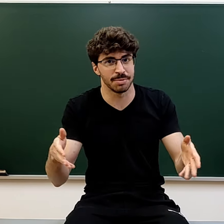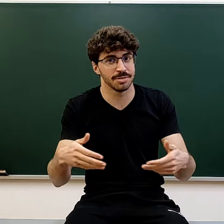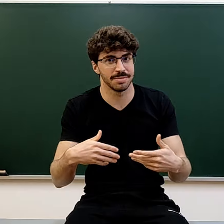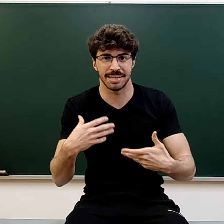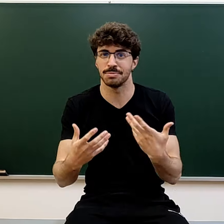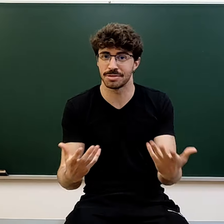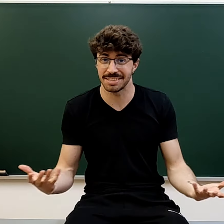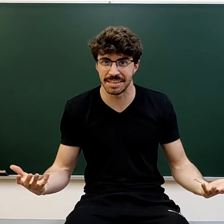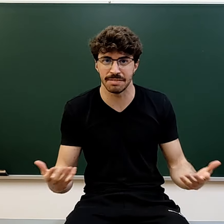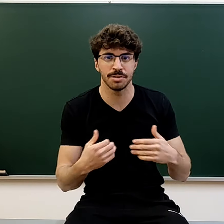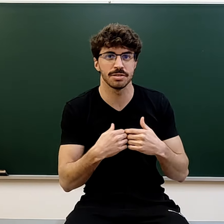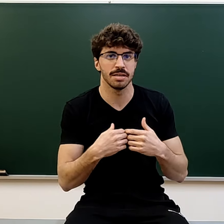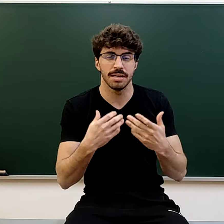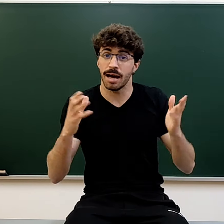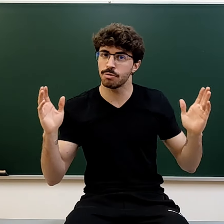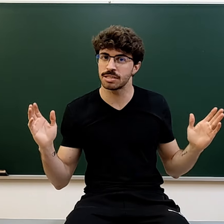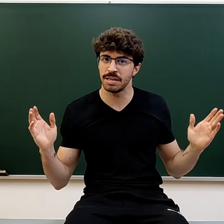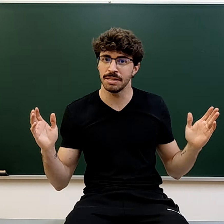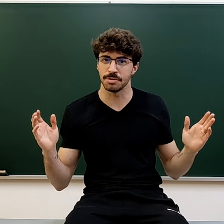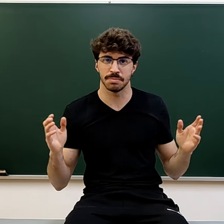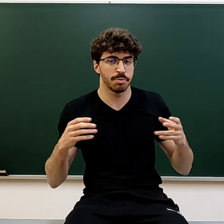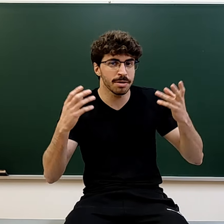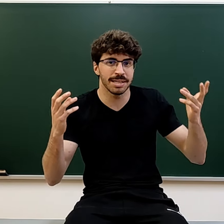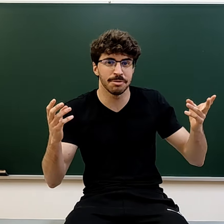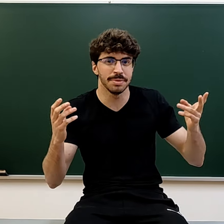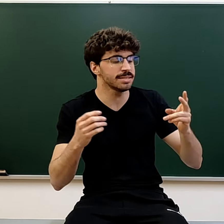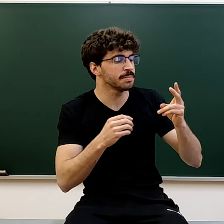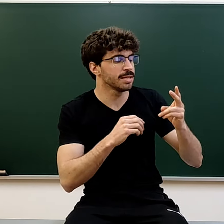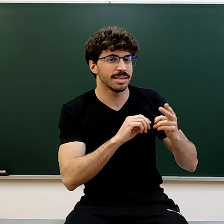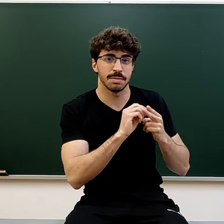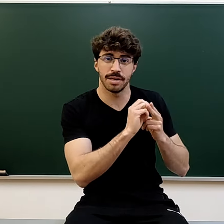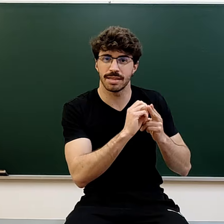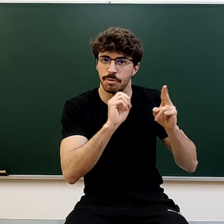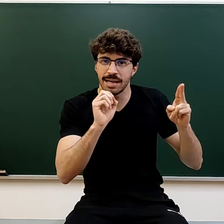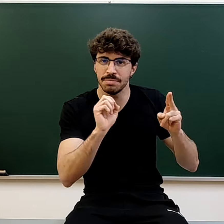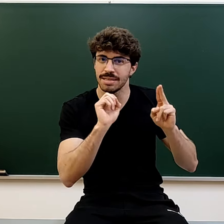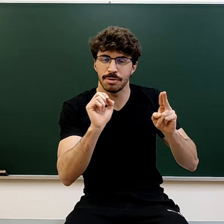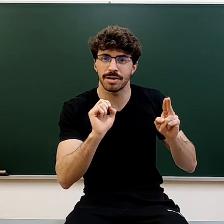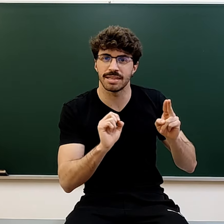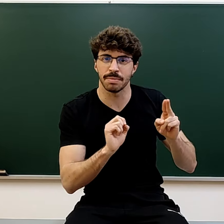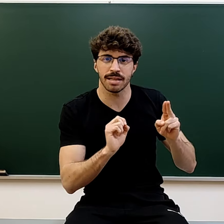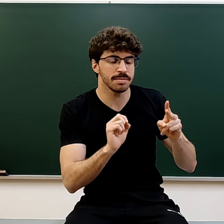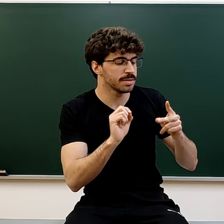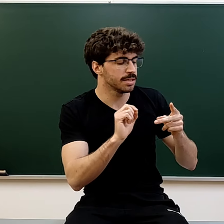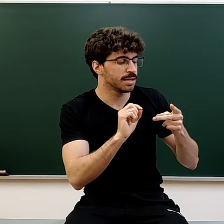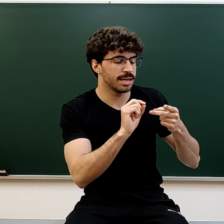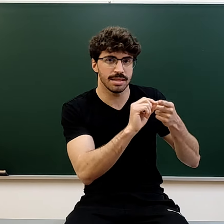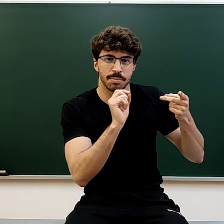pro, y aquí somos científicos, haz un experimento, prueba durante un mes de ponerte una alarma a una hora determinada, y te